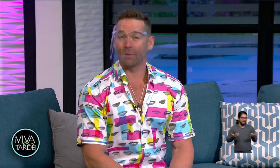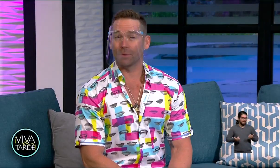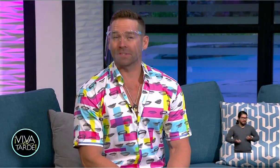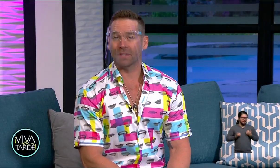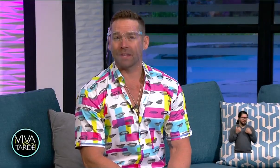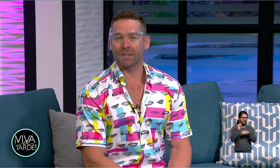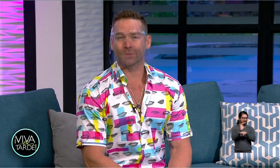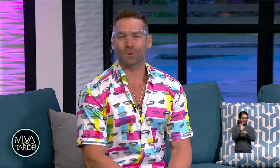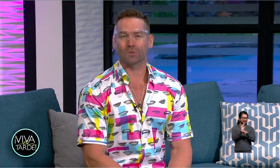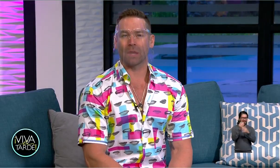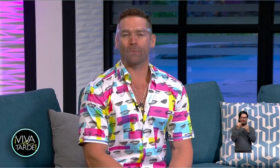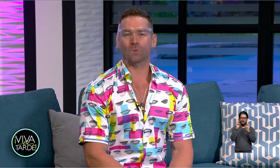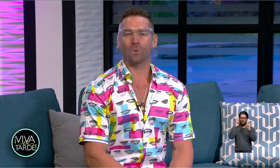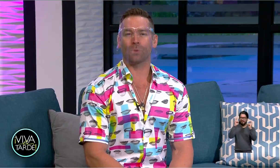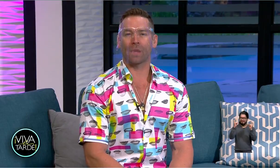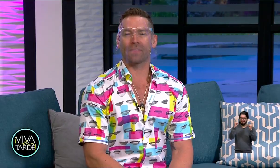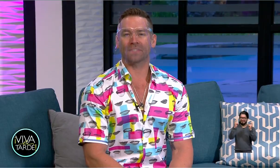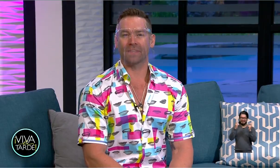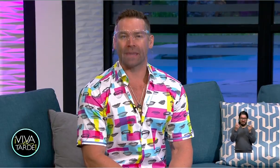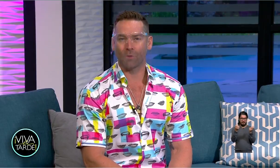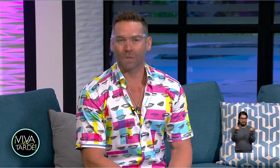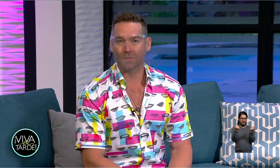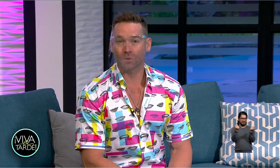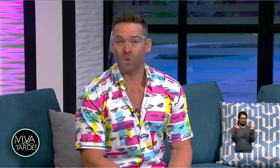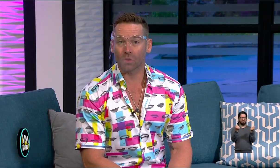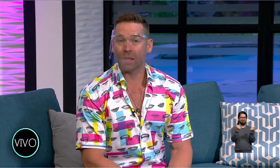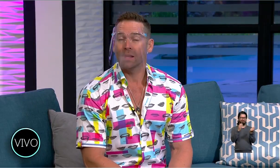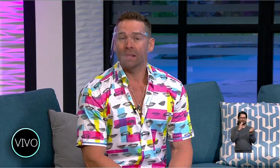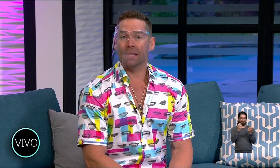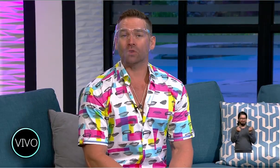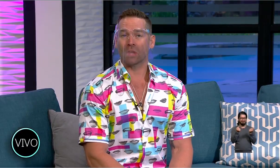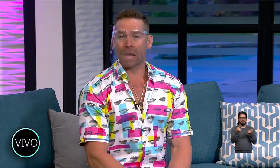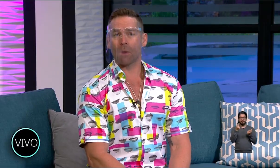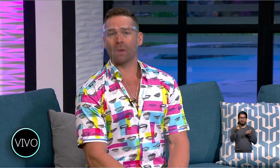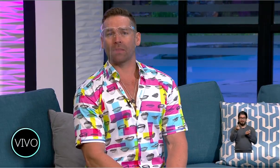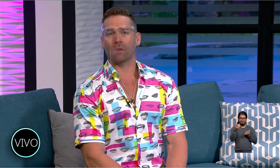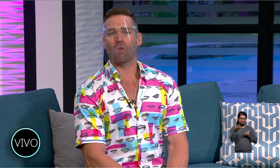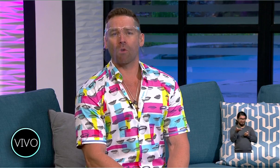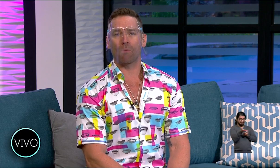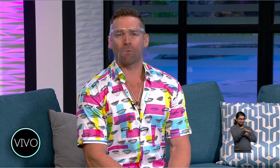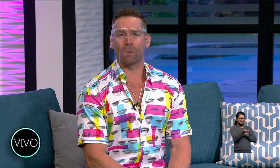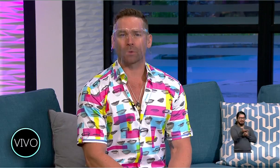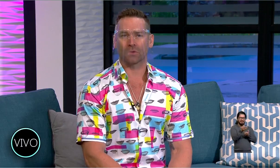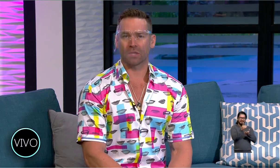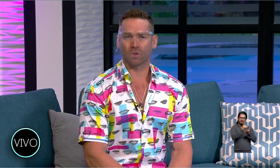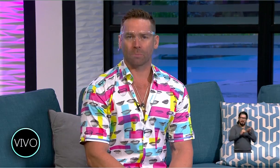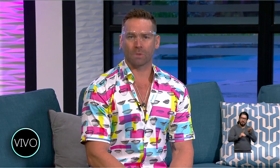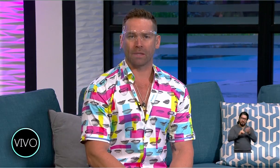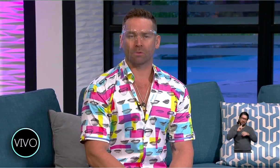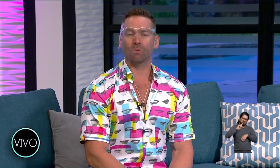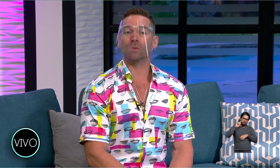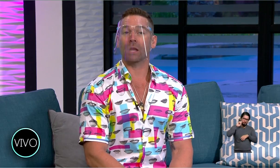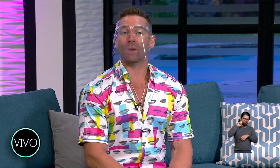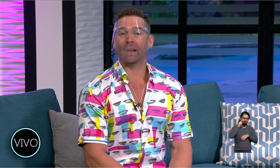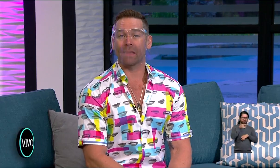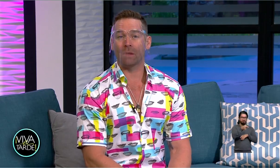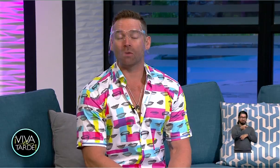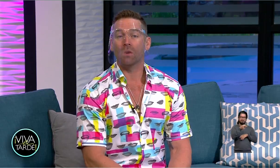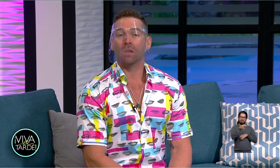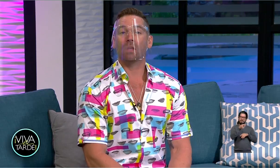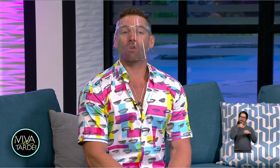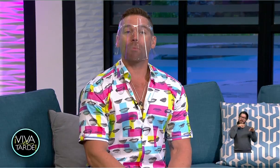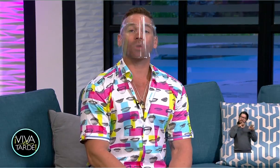Hoy en Hablando en Señas conocemos una diseñadora sorda y nos habla de cómo fue el proceso de obtener un grado